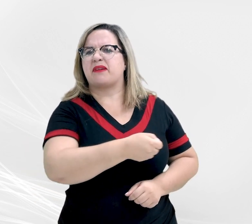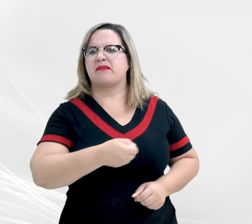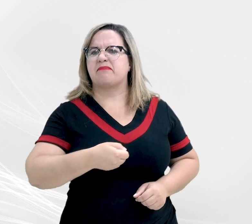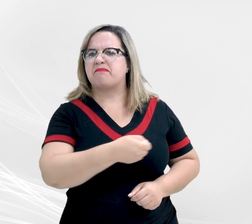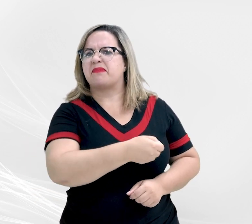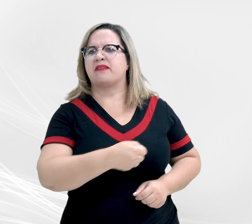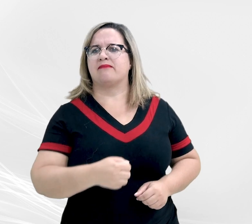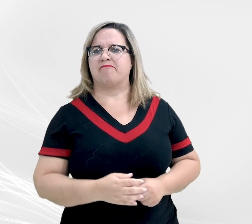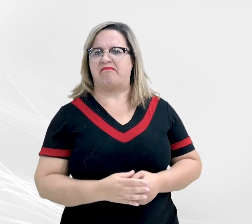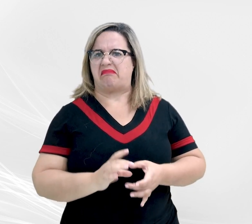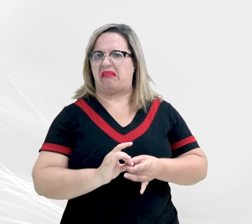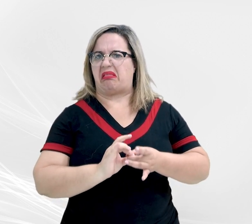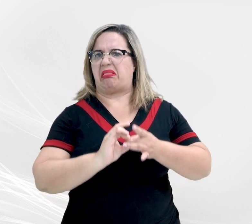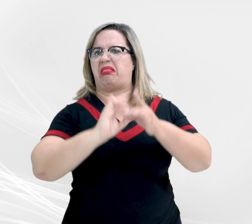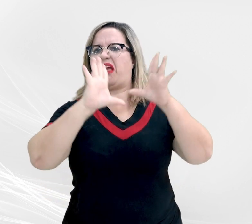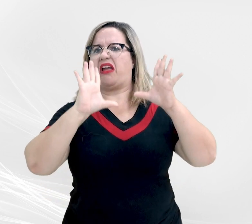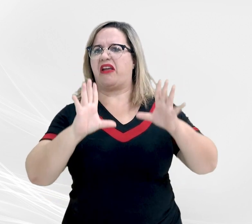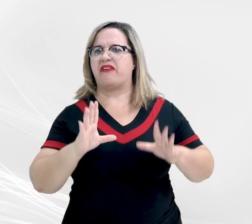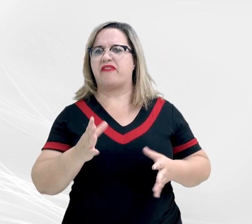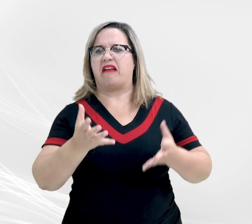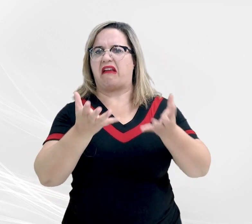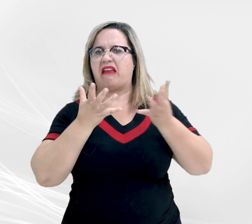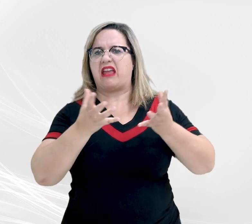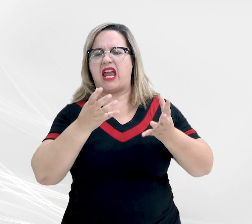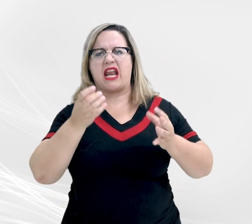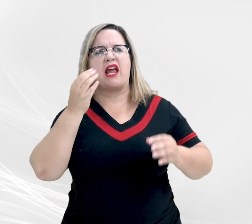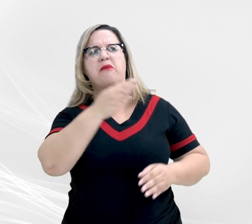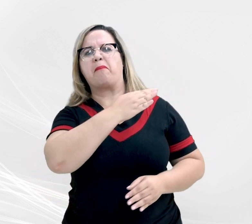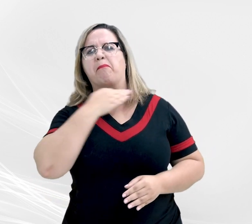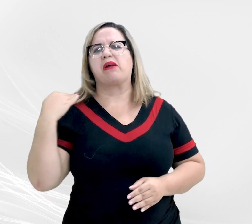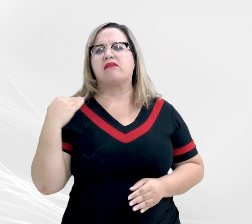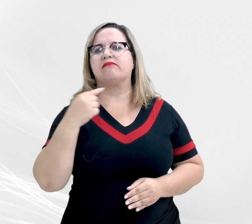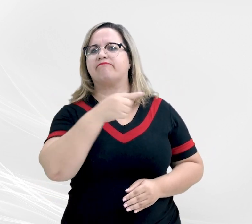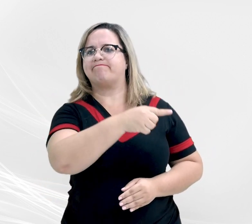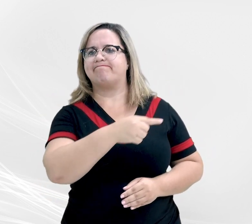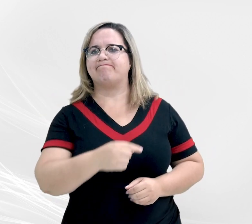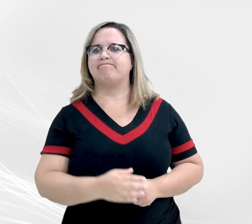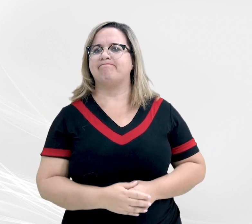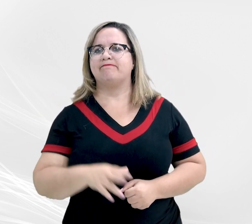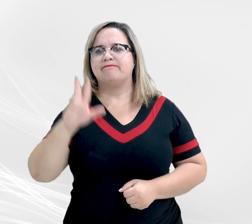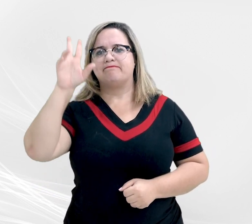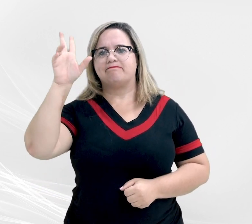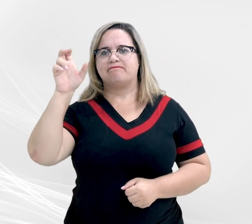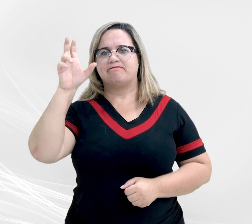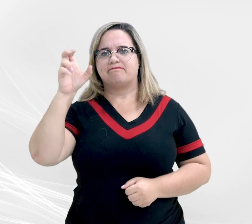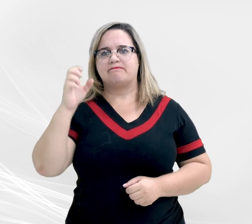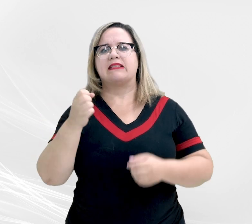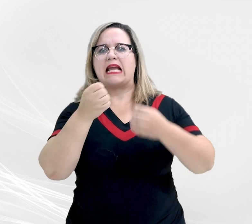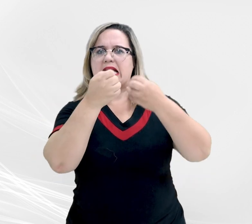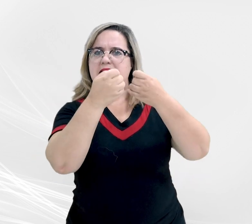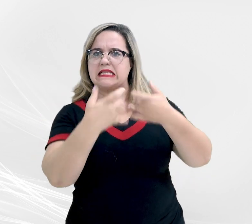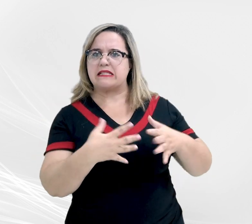e deliberada com a intenção de matá-lo. Fecha aspas. Destrecho do relatório de sentença.